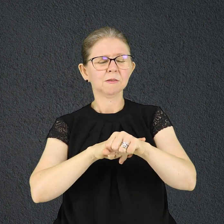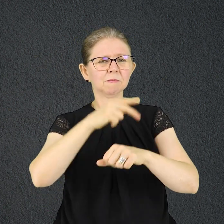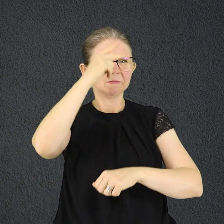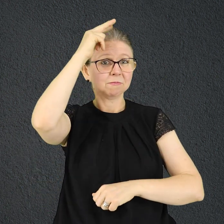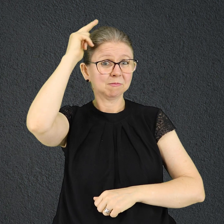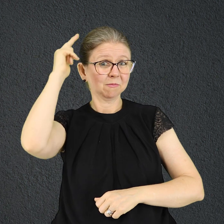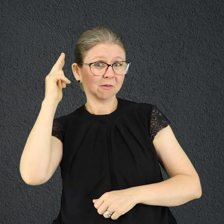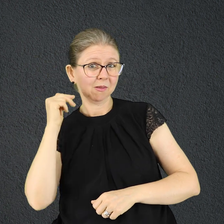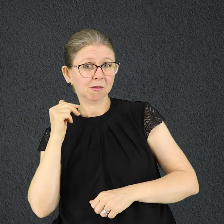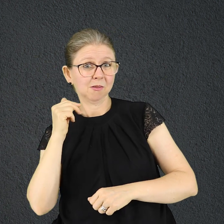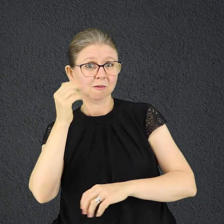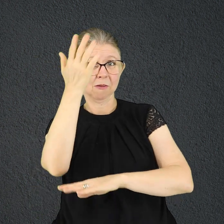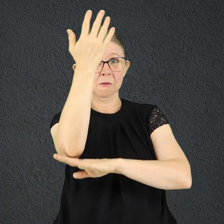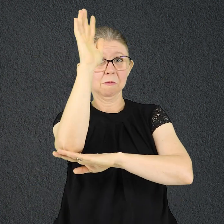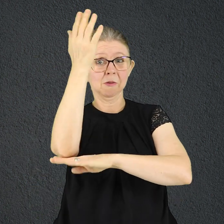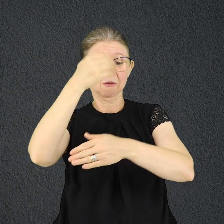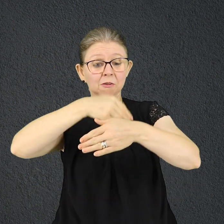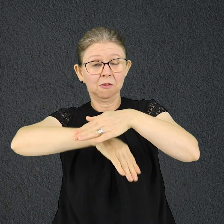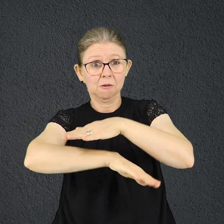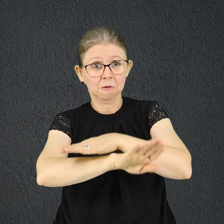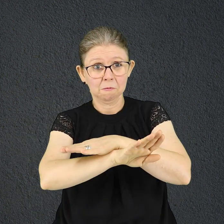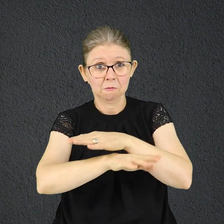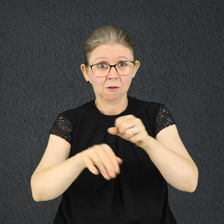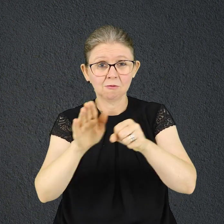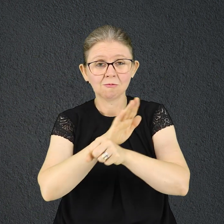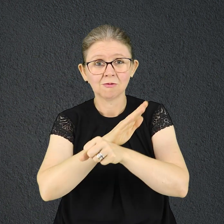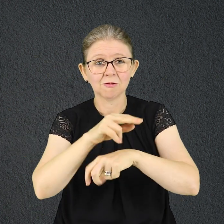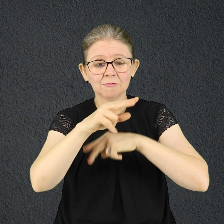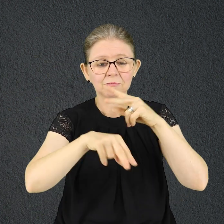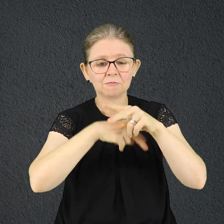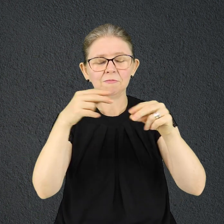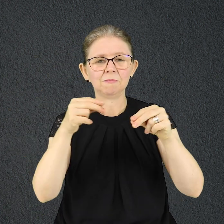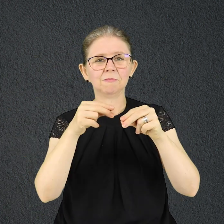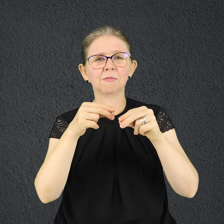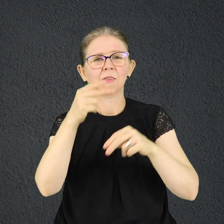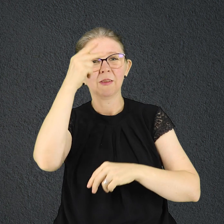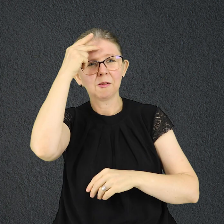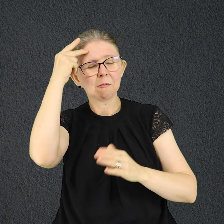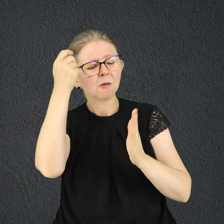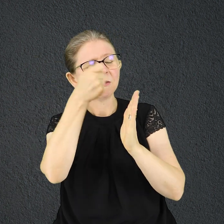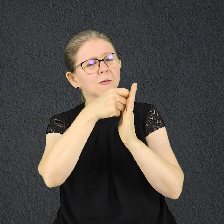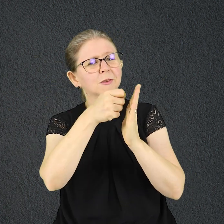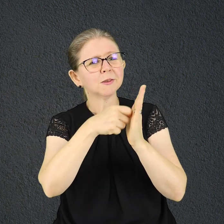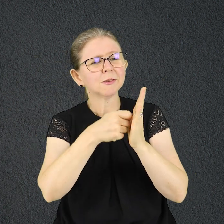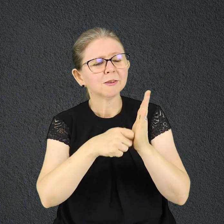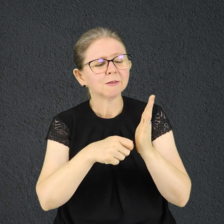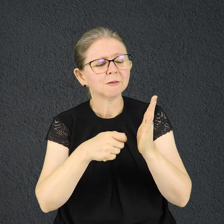Quando eu pensava que ninguém estava vendo, me arrastava para debaixo da árvore, apertava, chacoalhava os